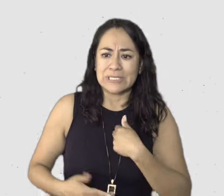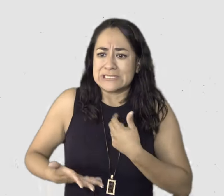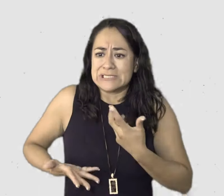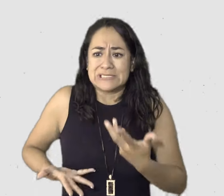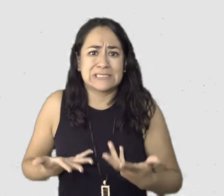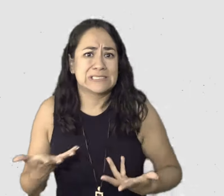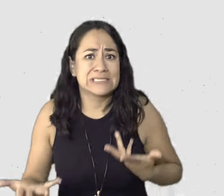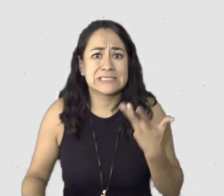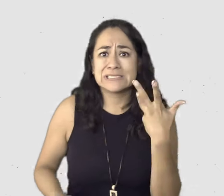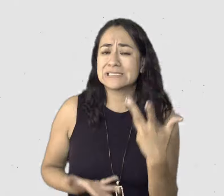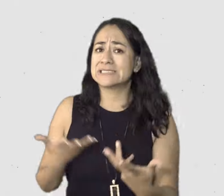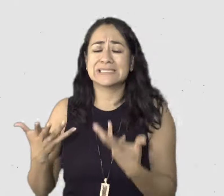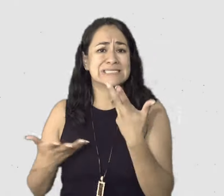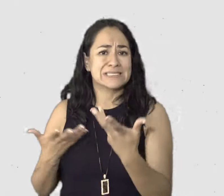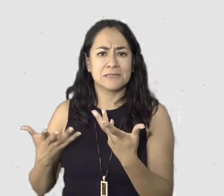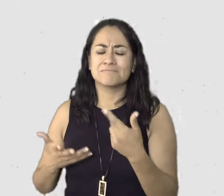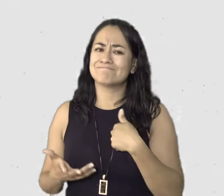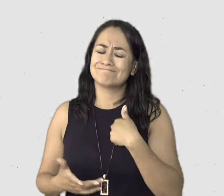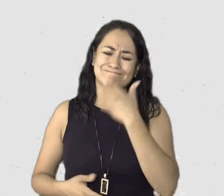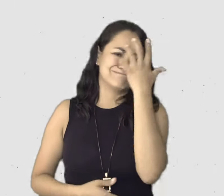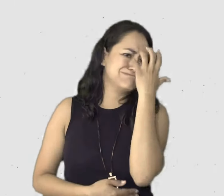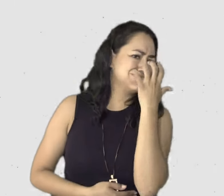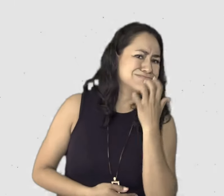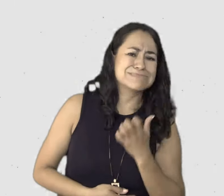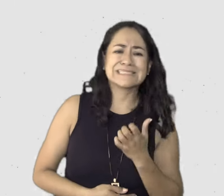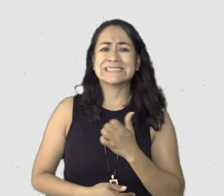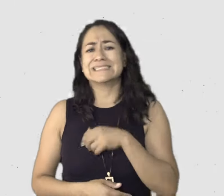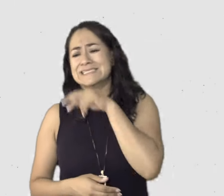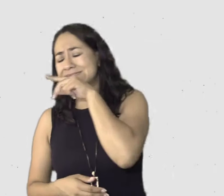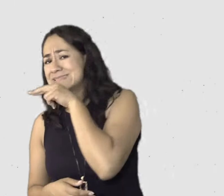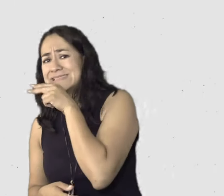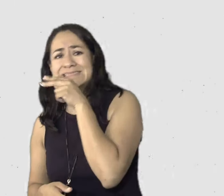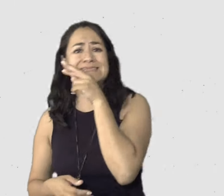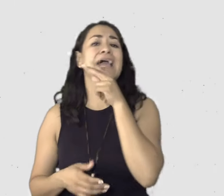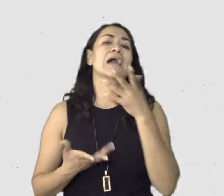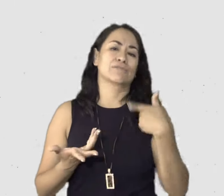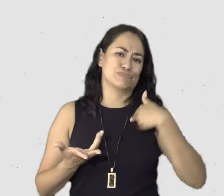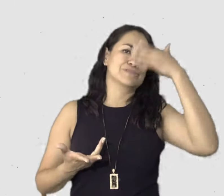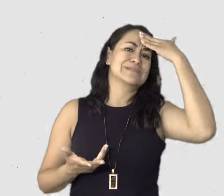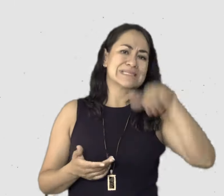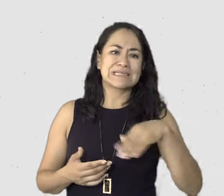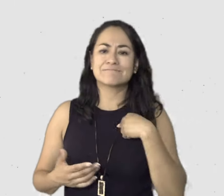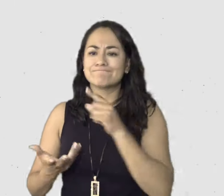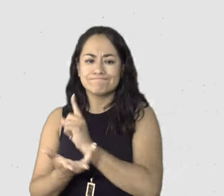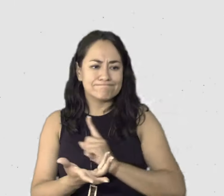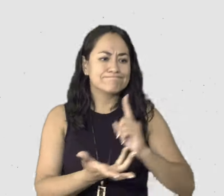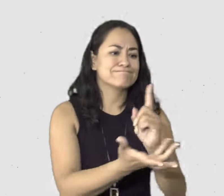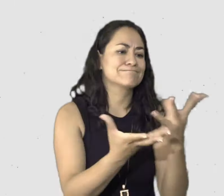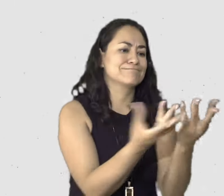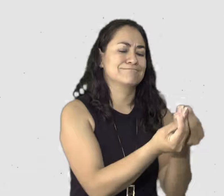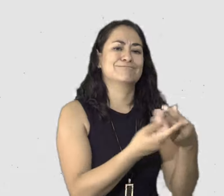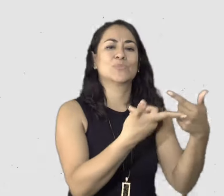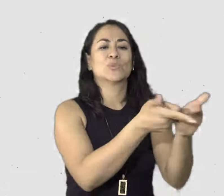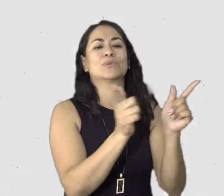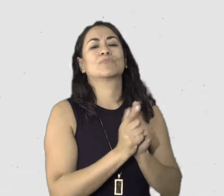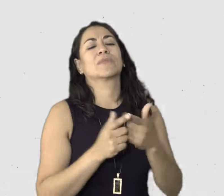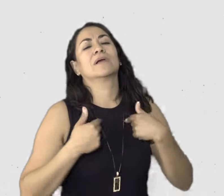yo digo, bálsamo en mi corazón de cuando más triste me sentía, más angustia me sentía, saber que iba a llegar a un espacio en donde no me iban a decir